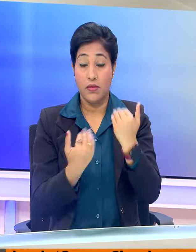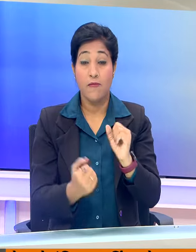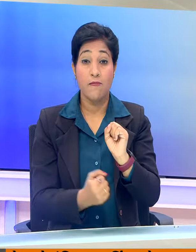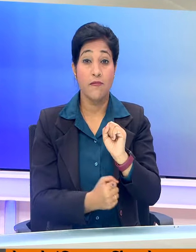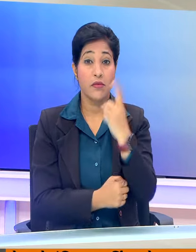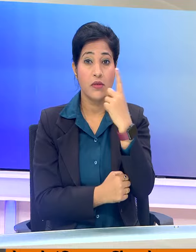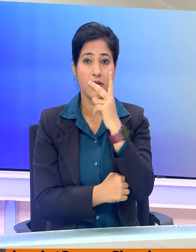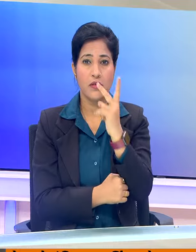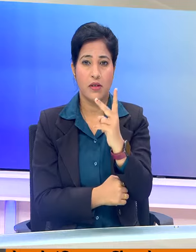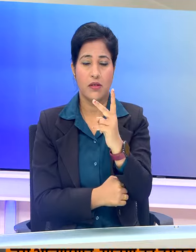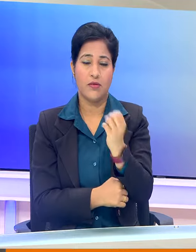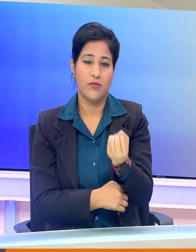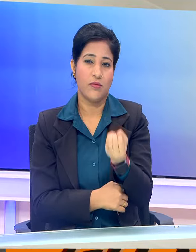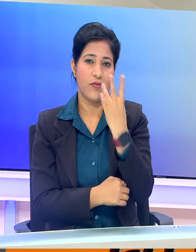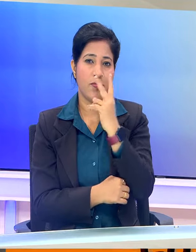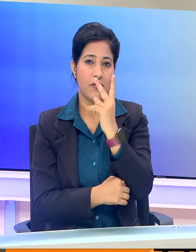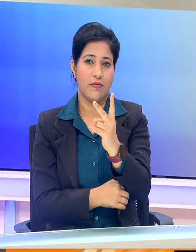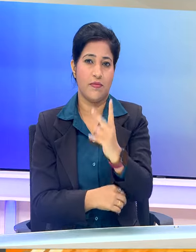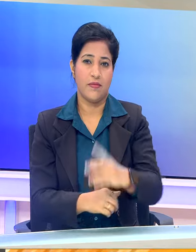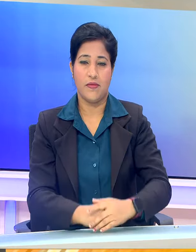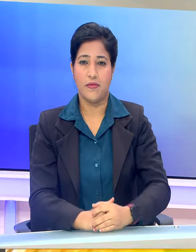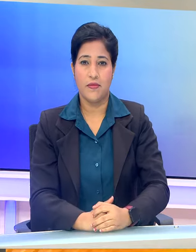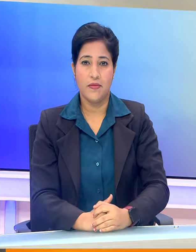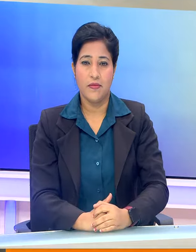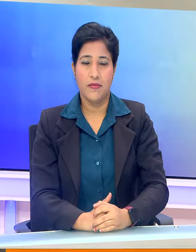सबसे पहले देखते हैं सुभा की सुर्खियां